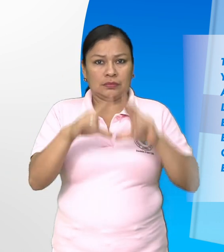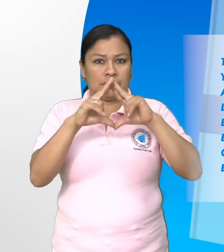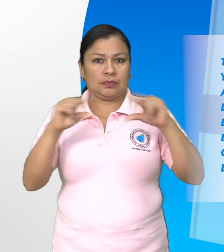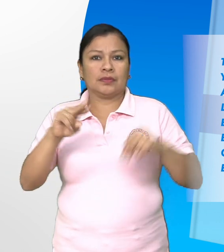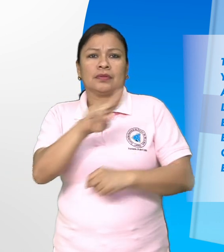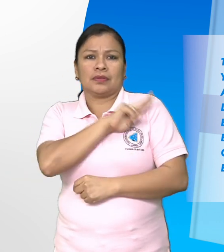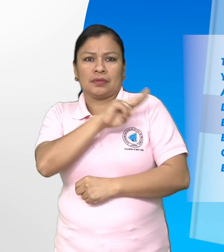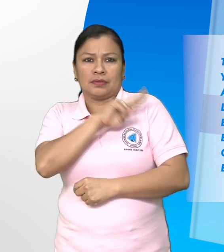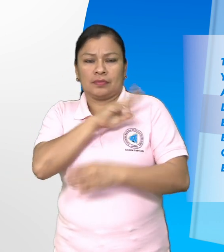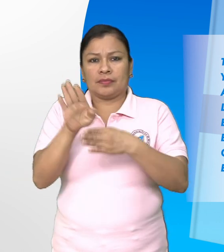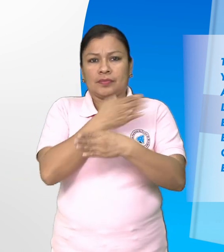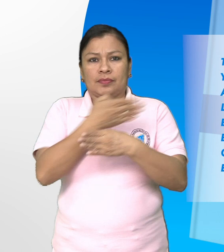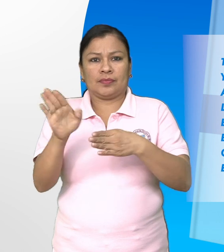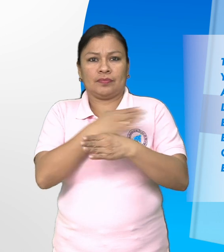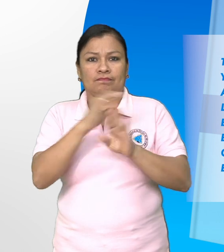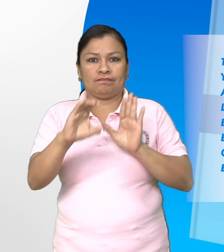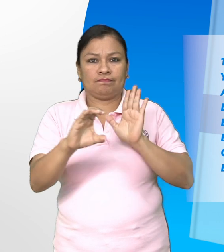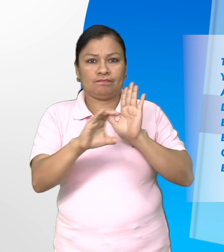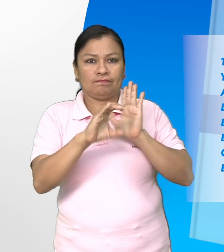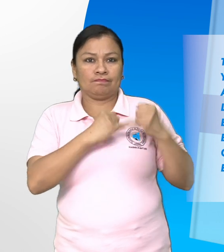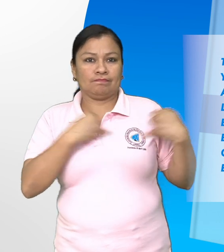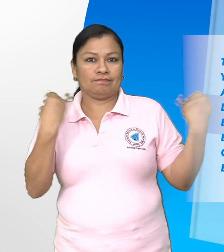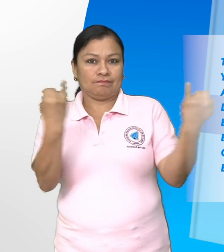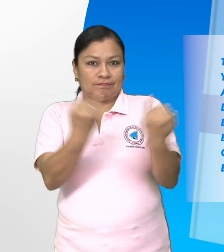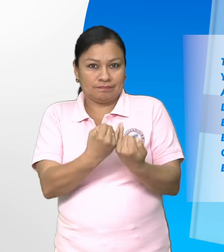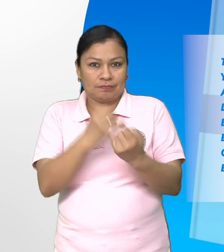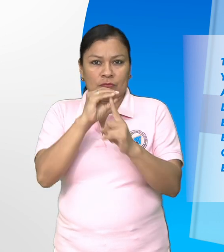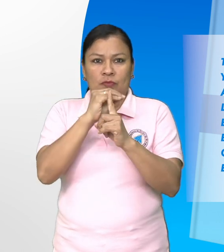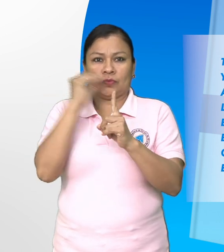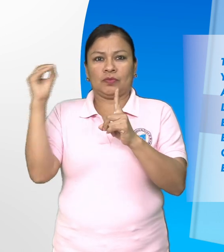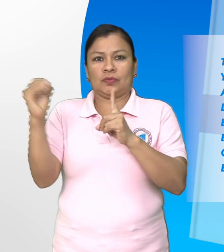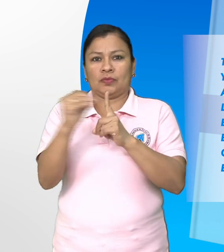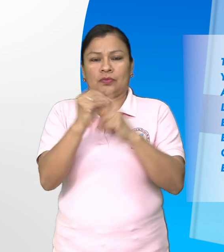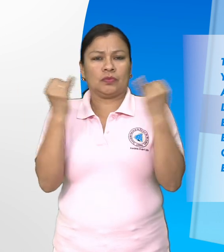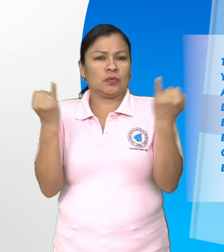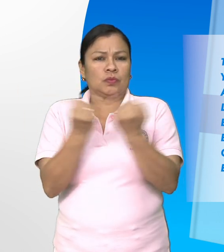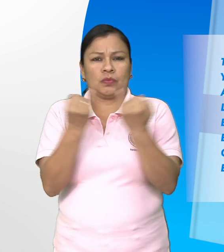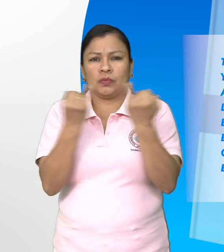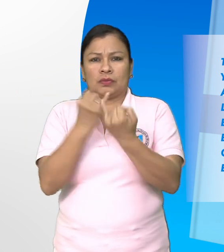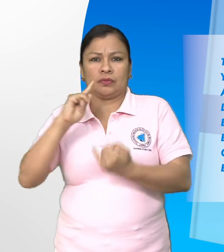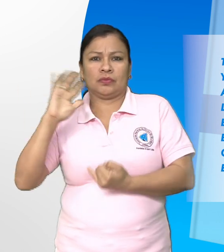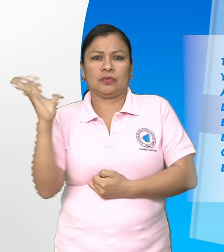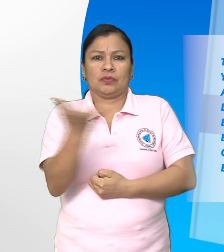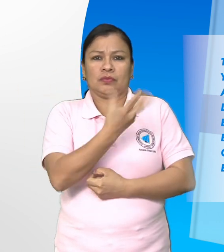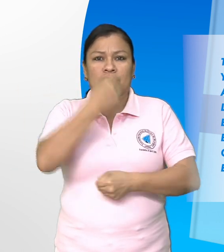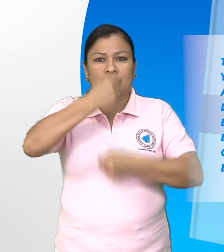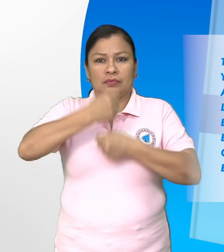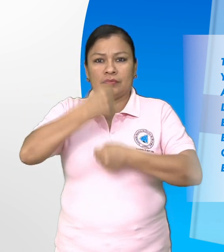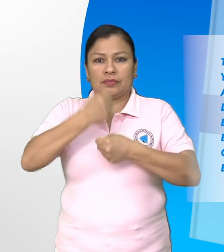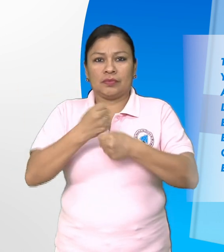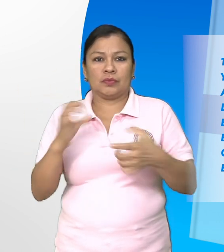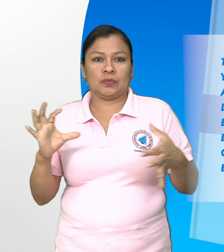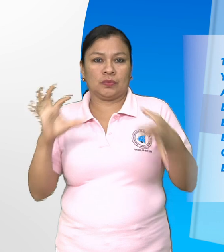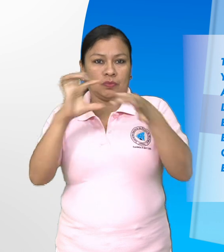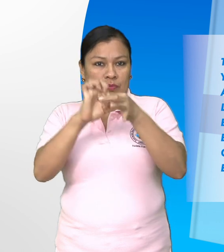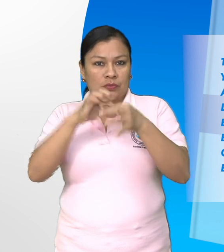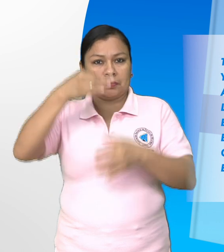Existen otras instituciones y entes autónomos para el cumplimiento de funciones específicas